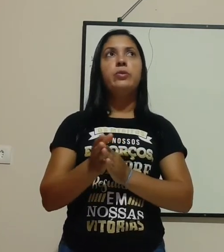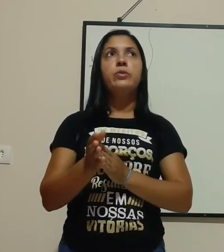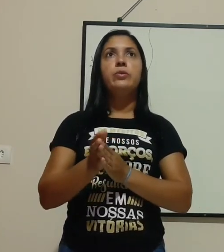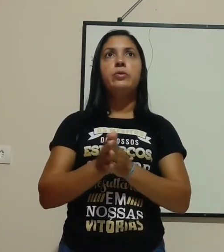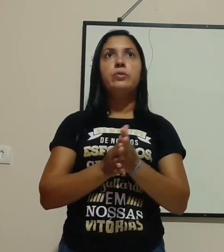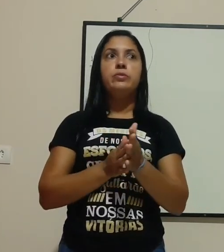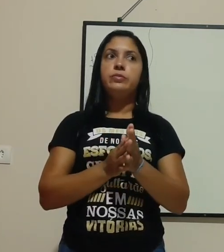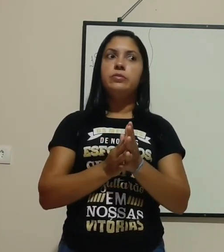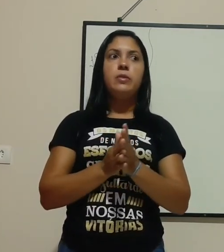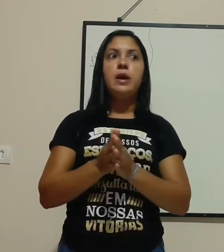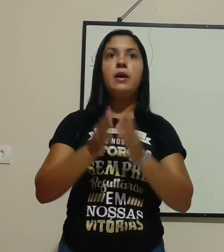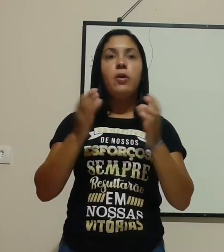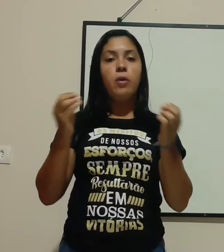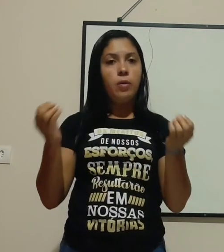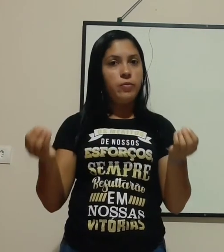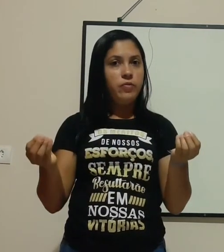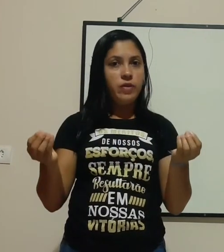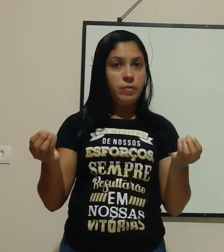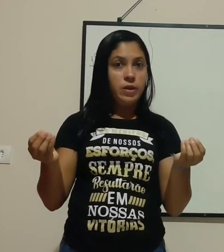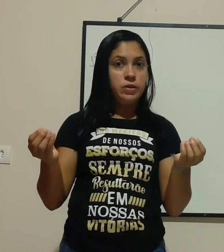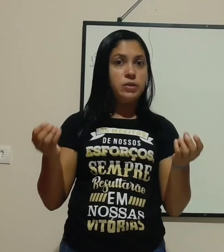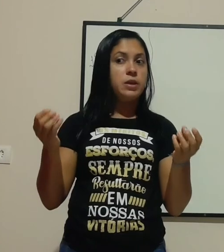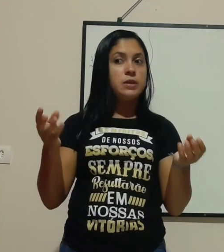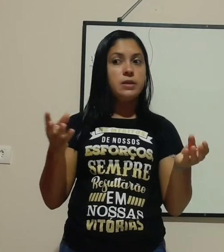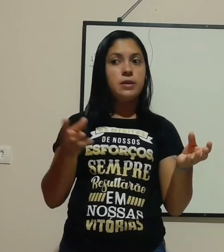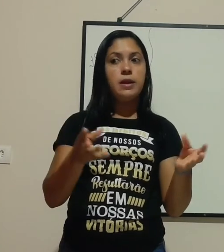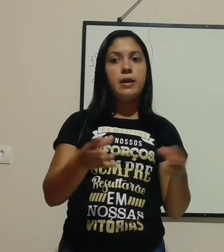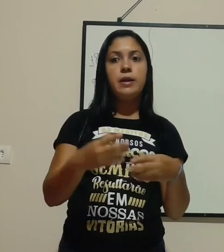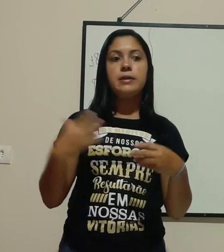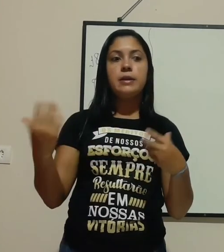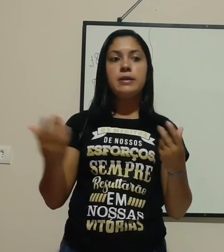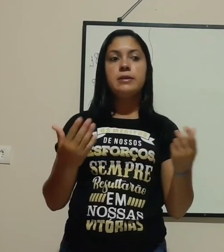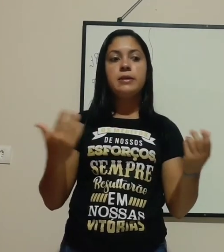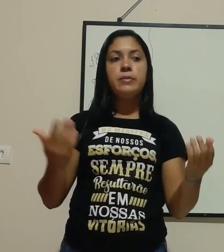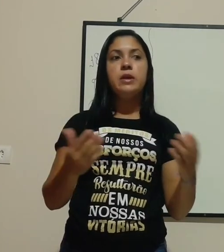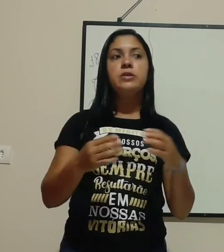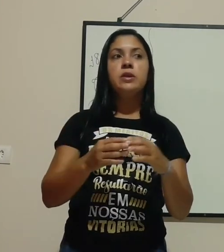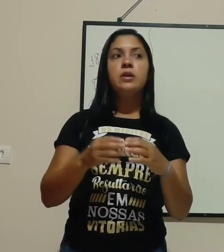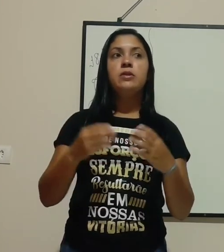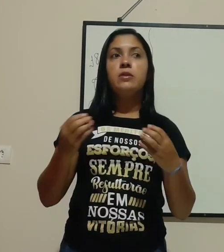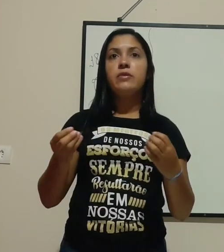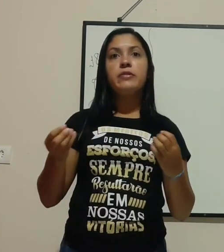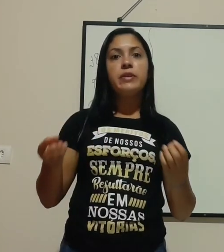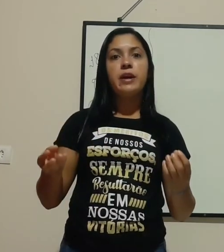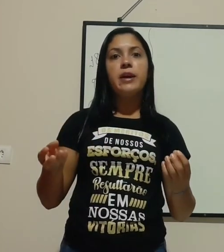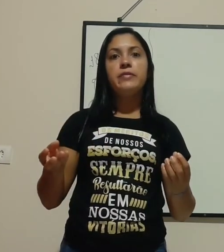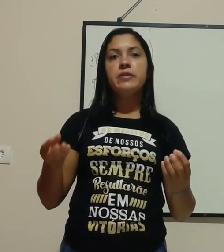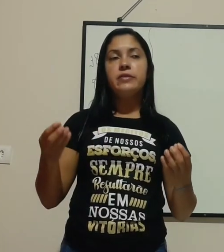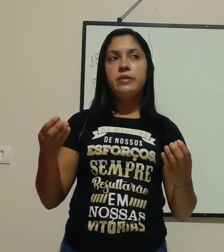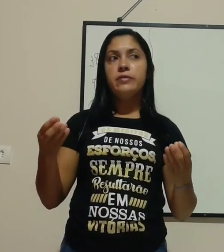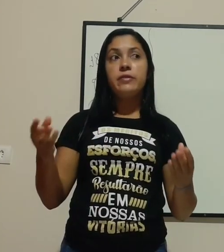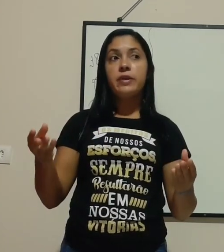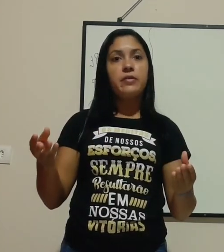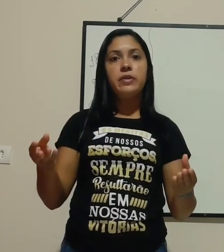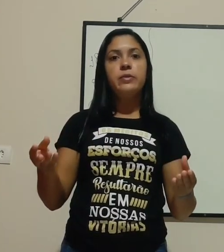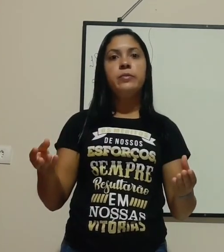é obviamente que esse ambiente não vai ficar frio,